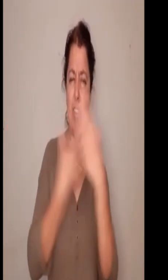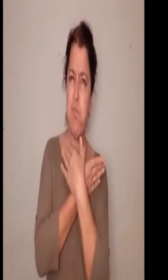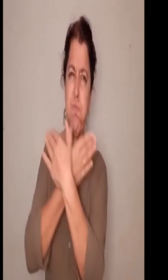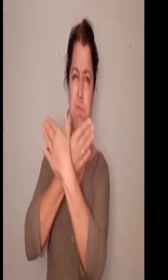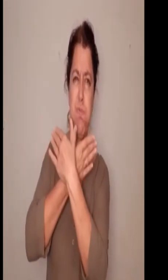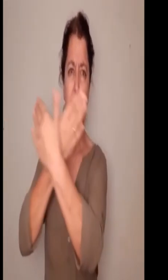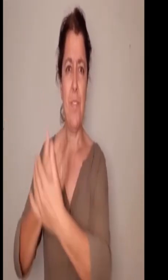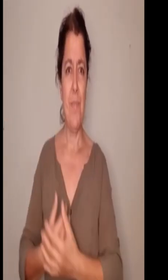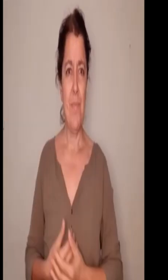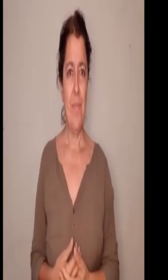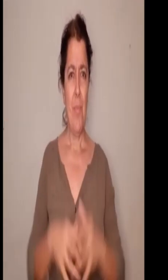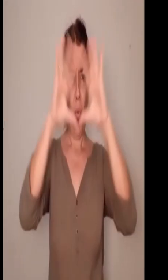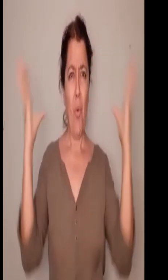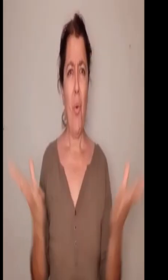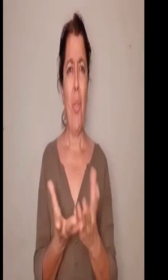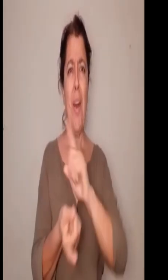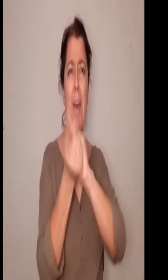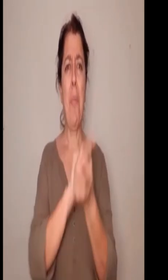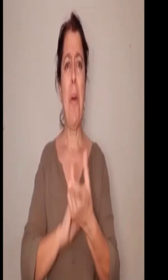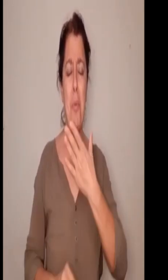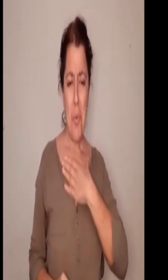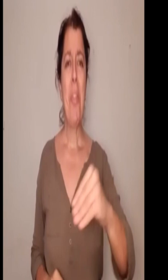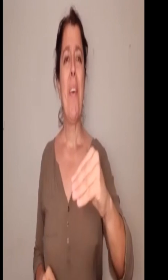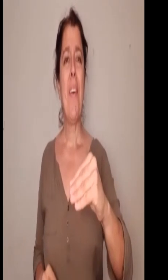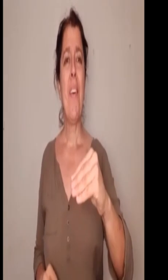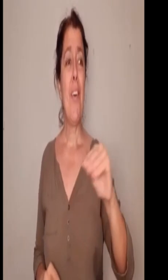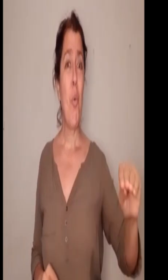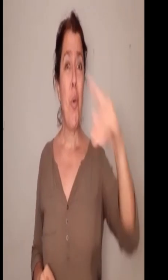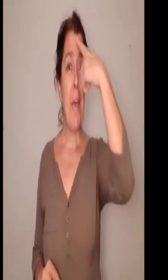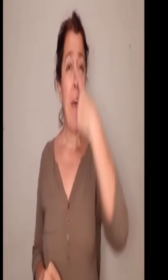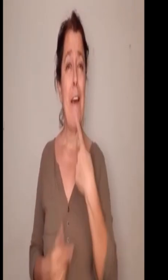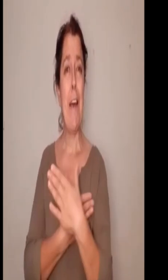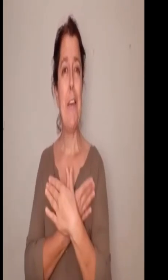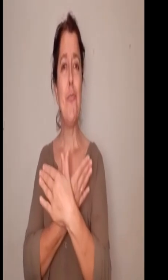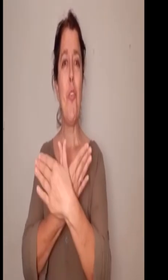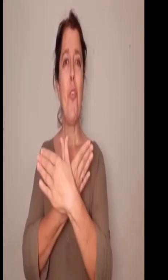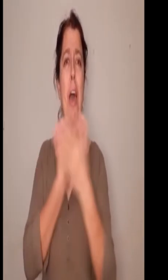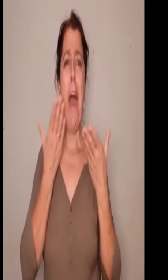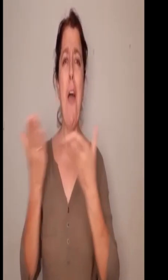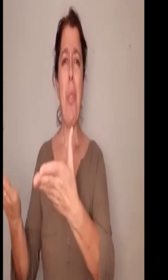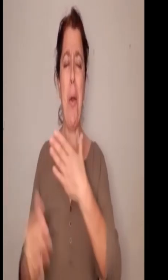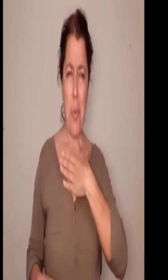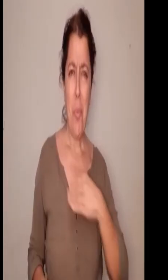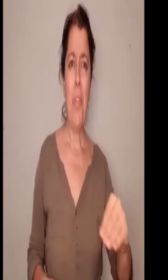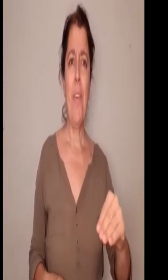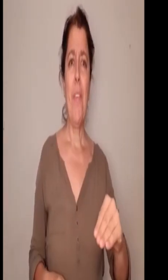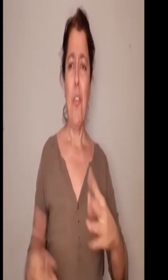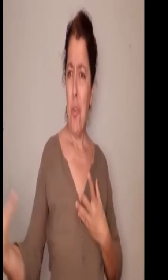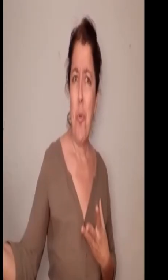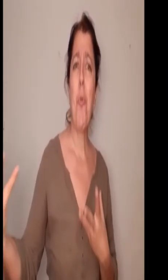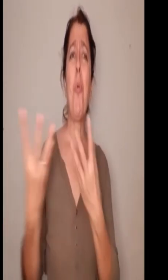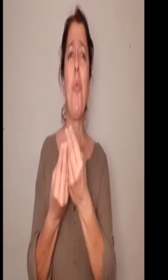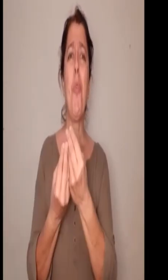ayudar Y juntas todo alcanzar ¡El efecto mariposa llegará! Personas que